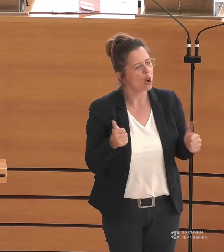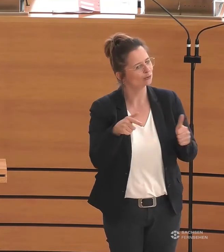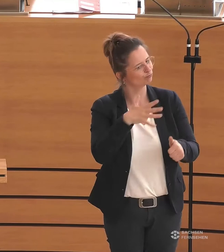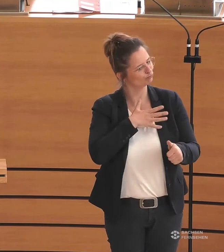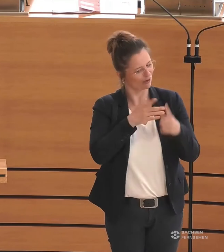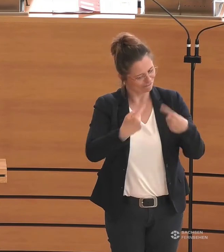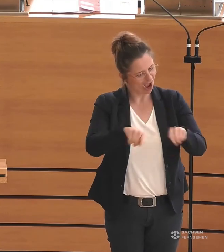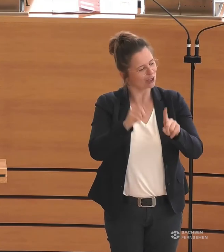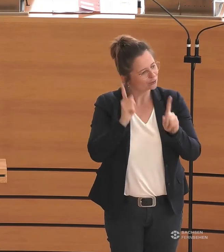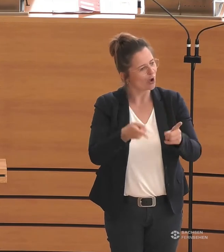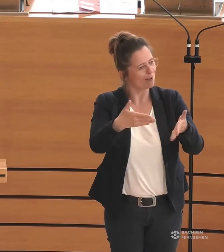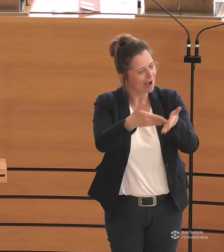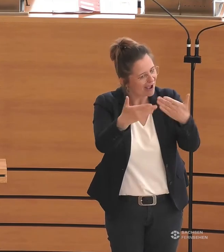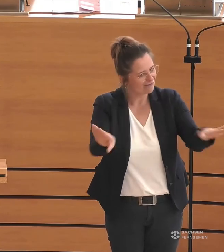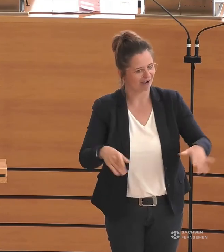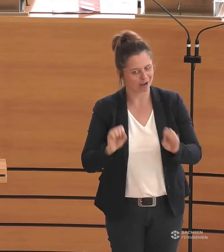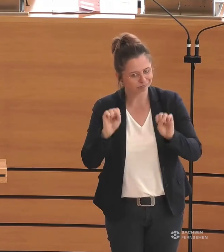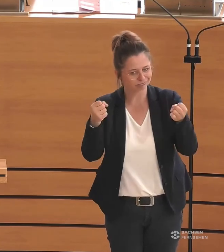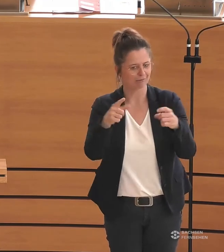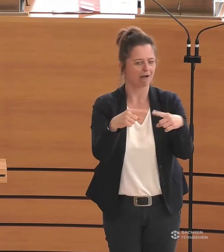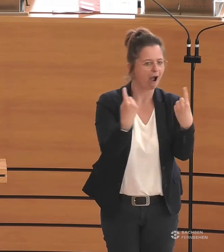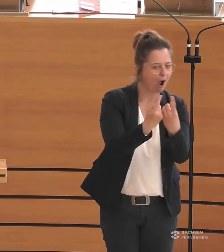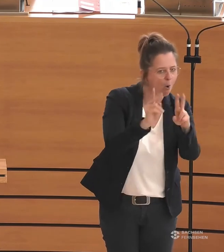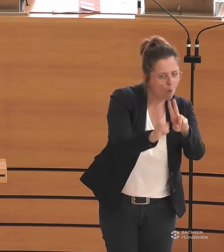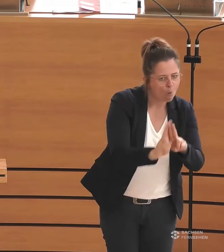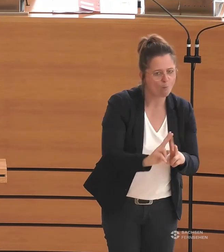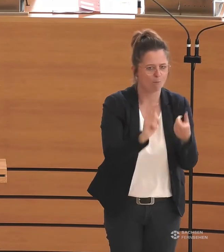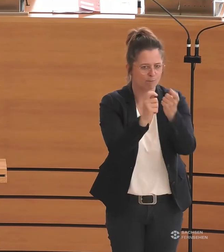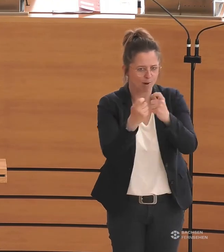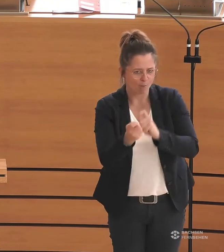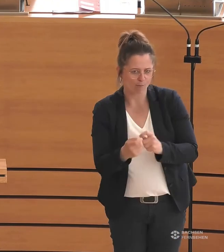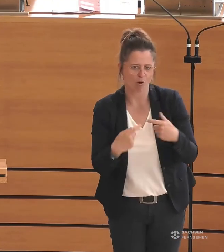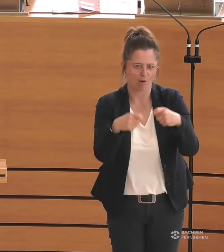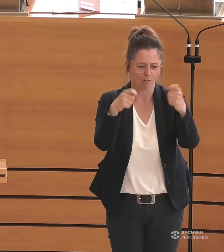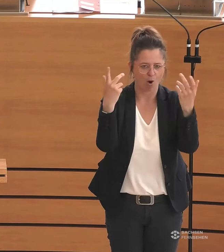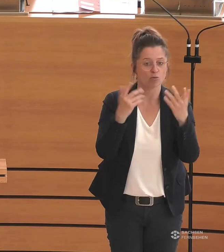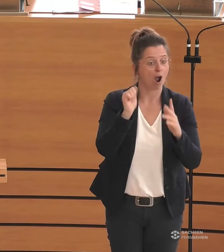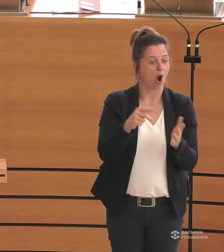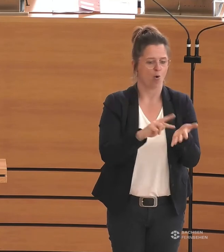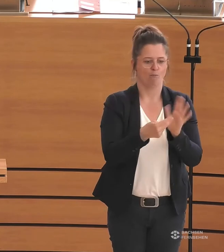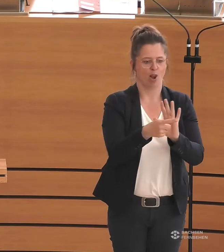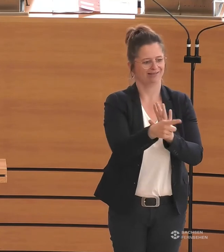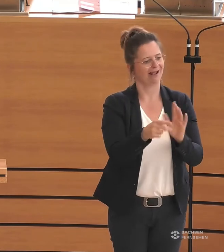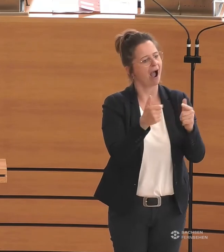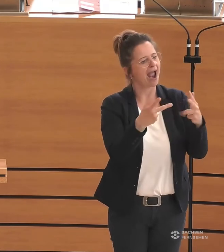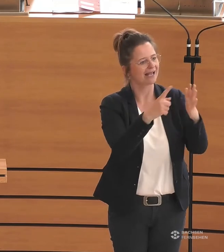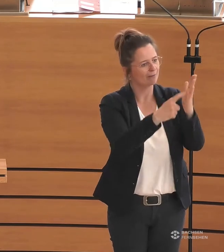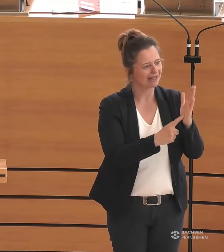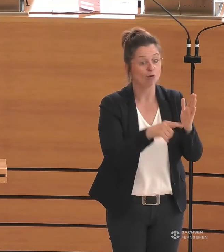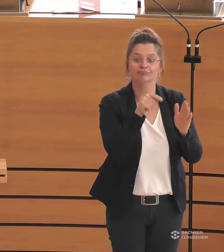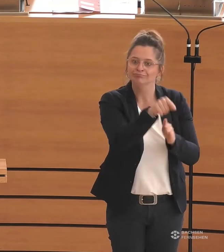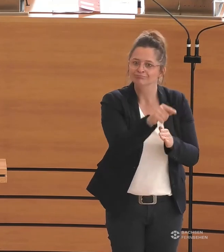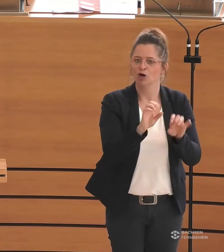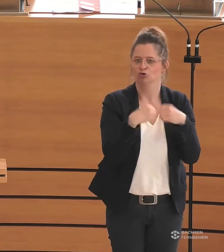barrierefreier zu machen, beispielsweise, was die Räumlichkeiten angeht, und eben den politischen Voraussetzungen, dass das staatlich